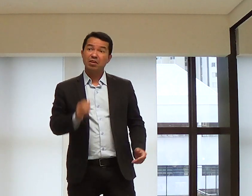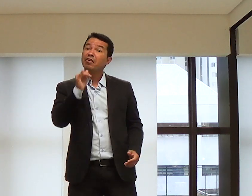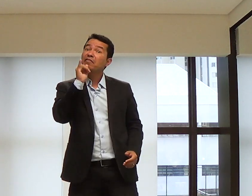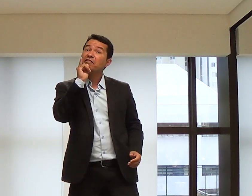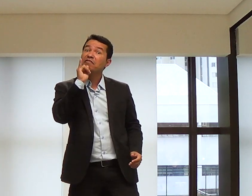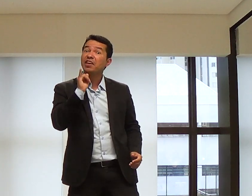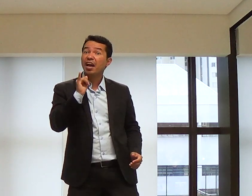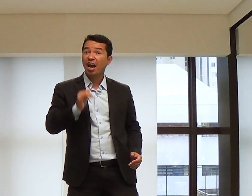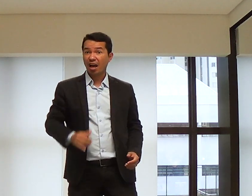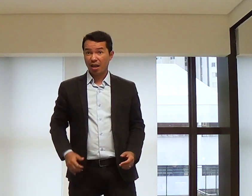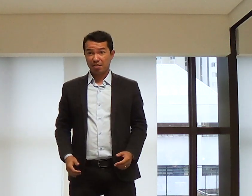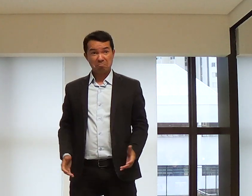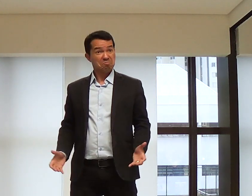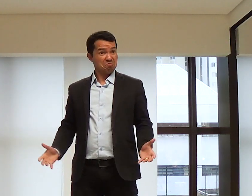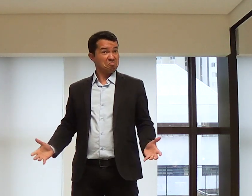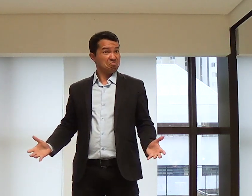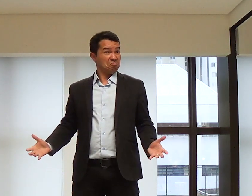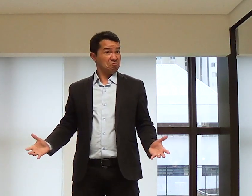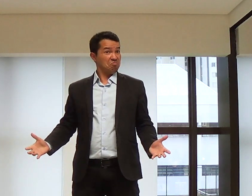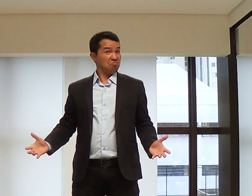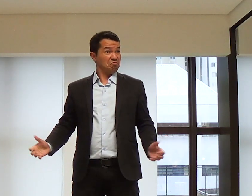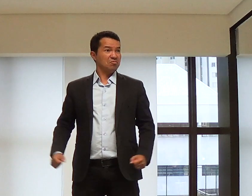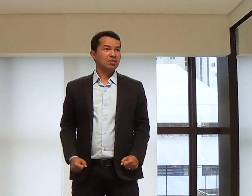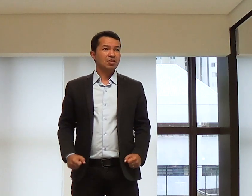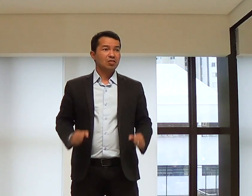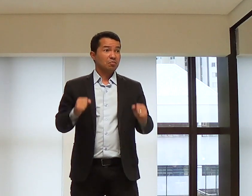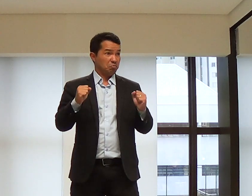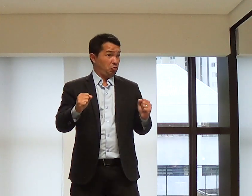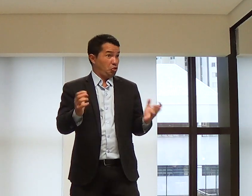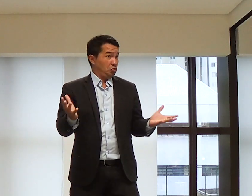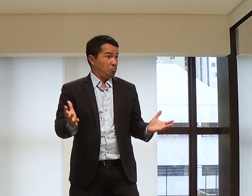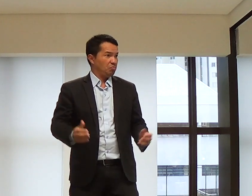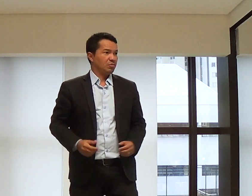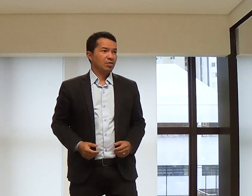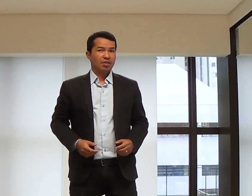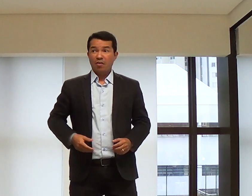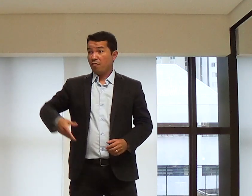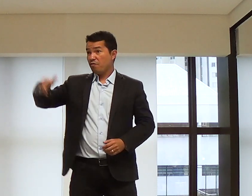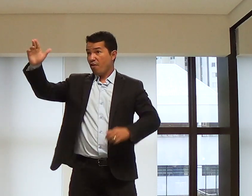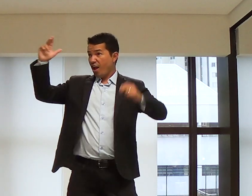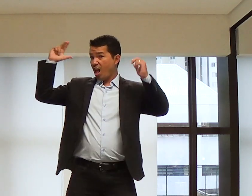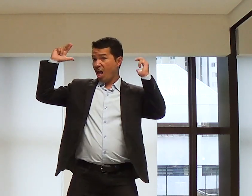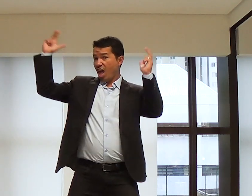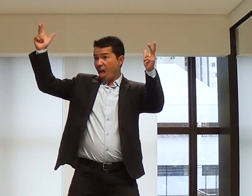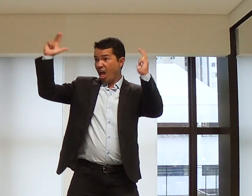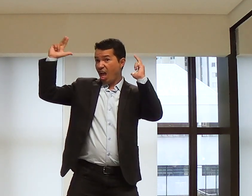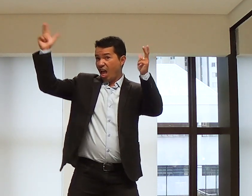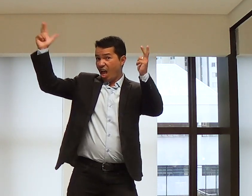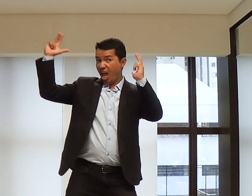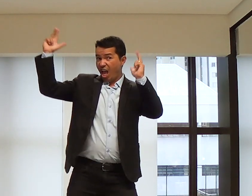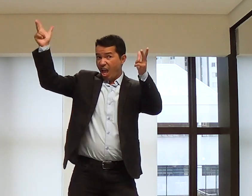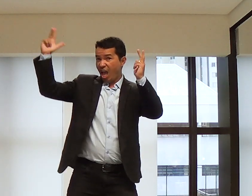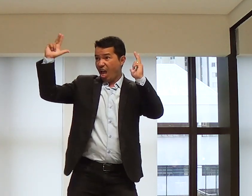Podia. Ficar. Podia. Podia. Podia tanta coisa. Aproveitar a